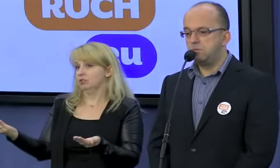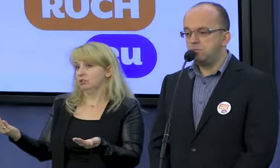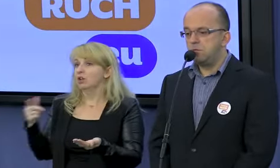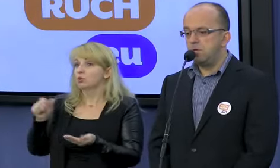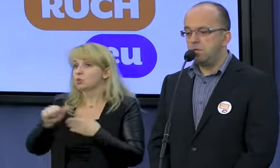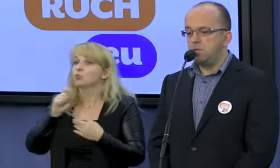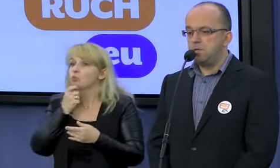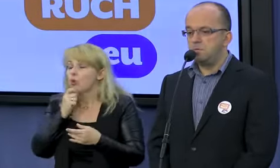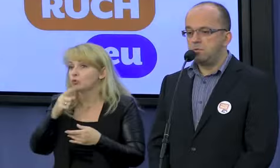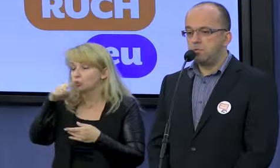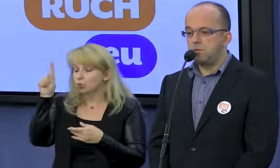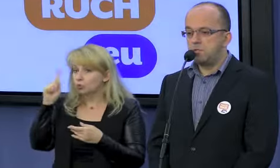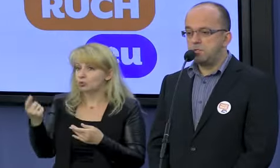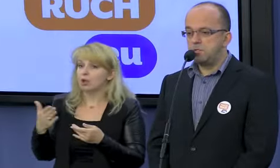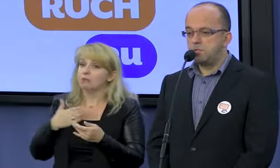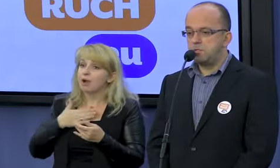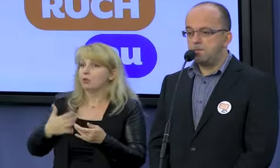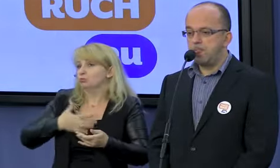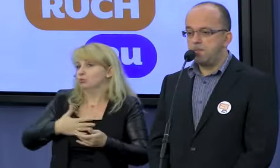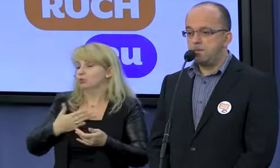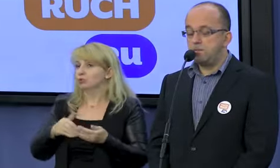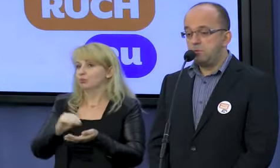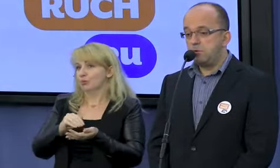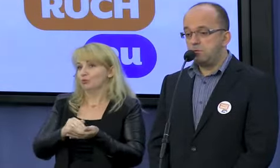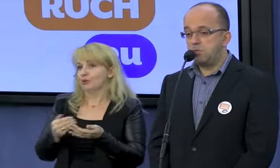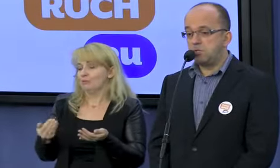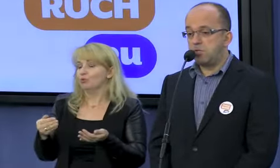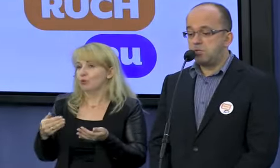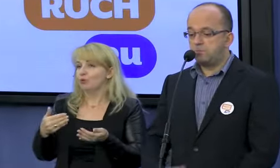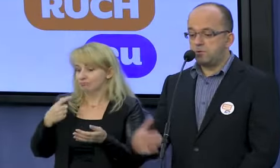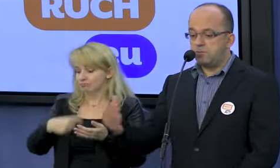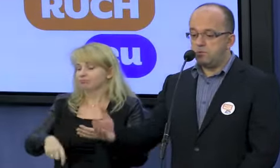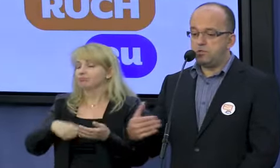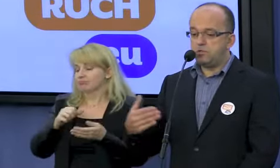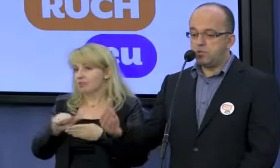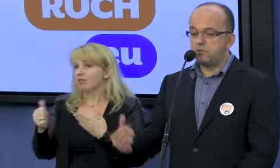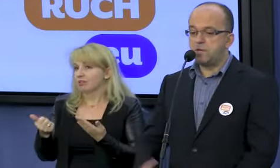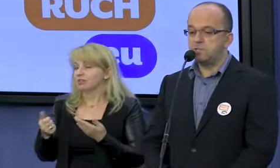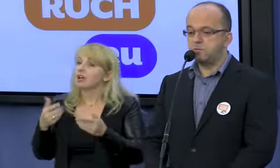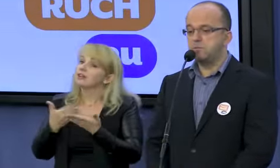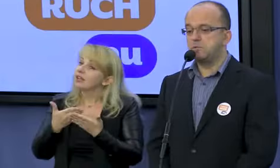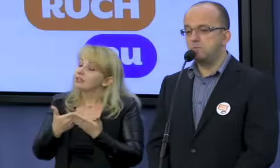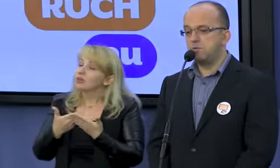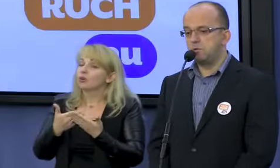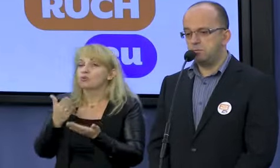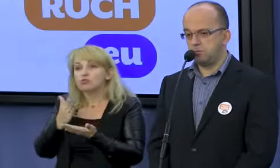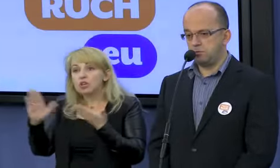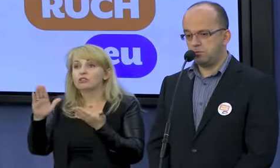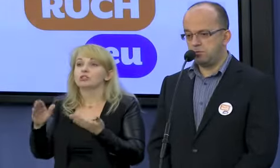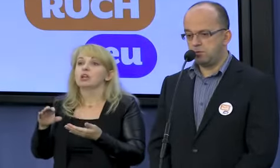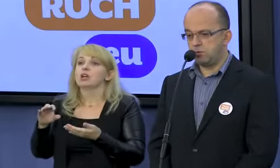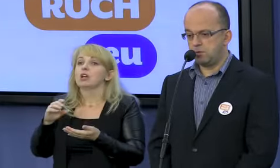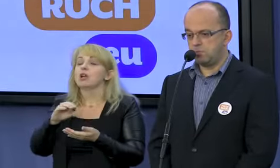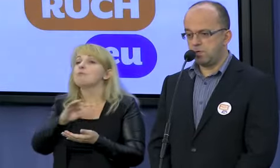młodych ludzi, młodych mężczyzn. Niewątpliwie również część pedofilów idzie od razu z tą myślą